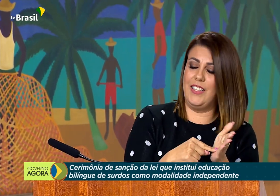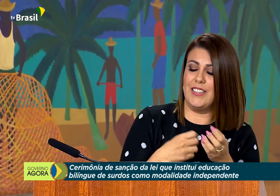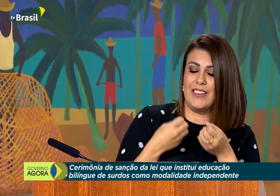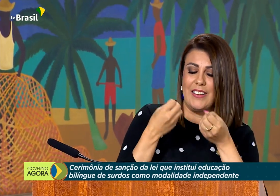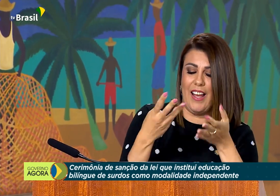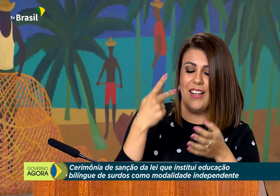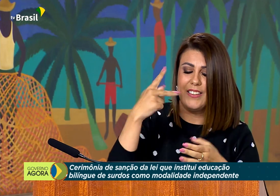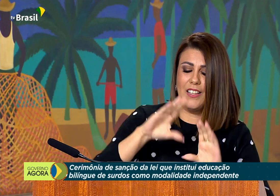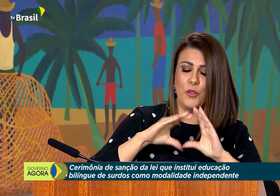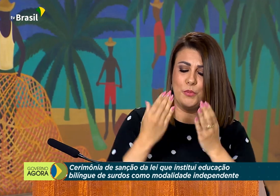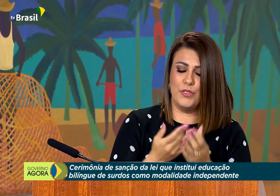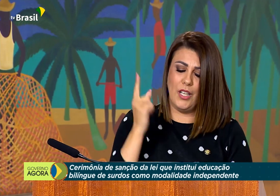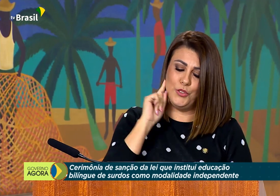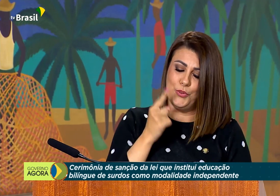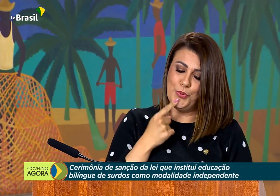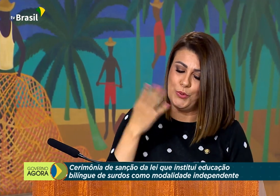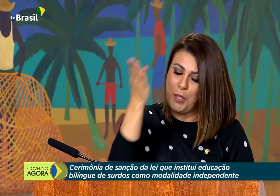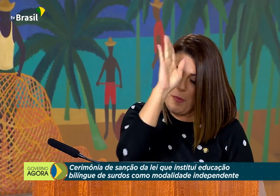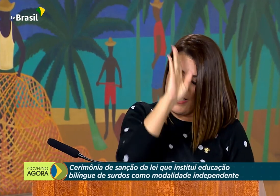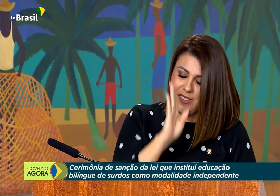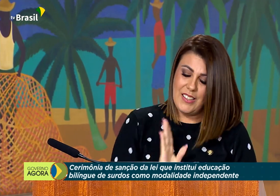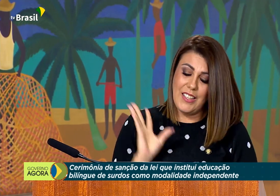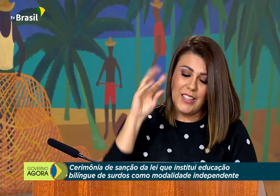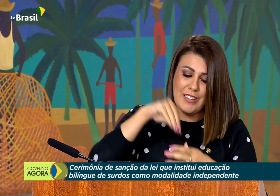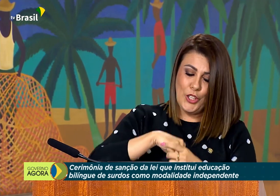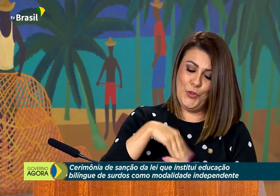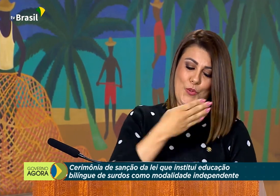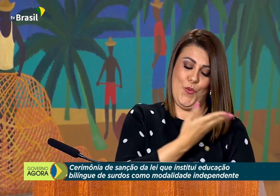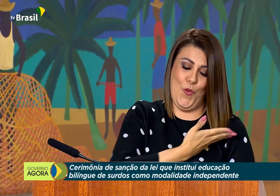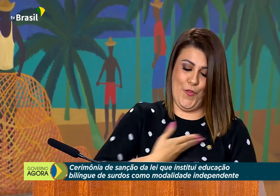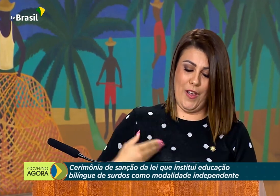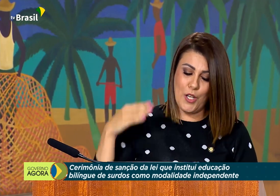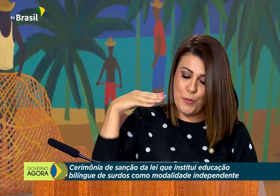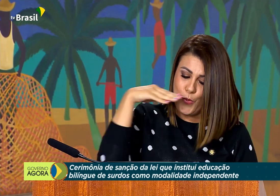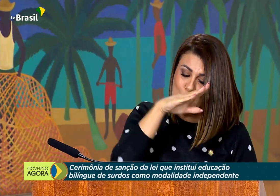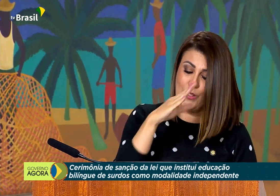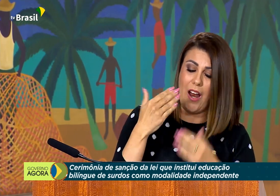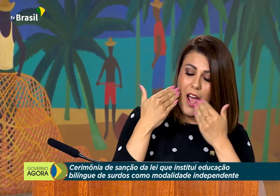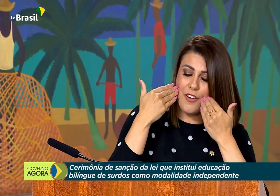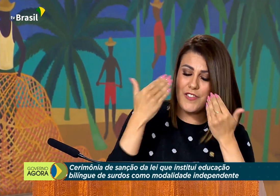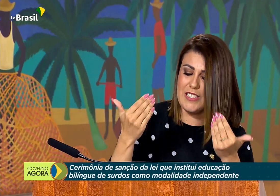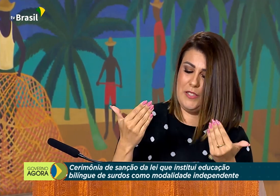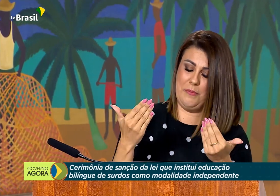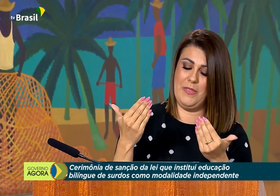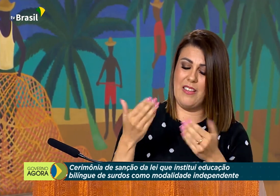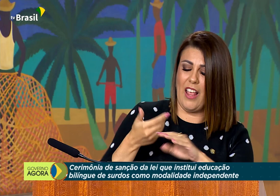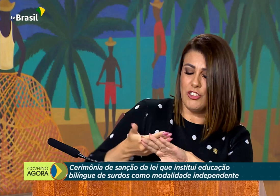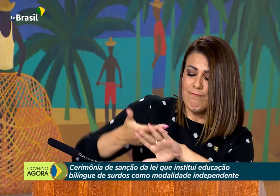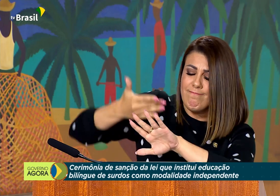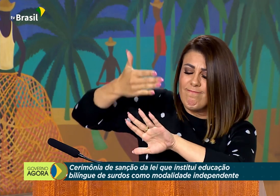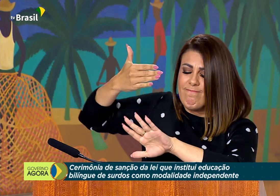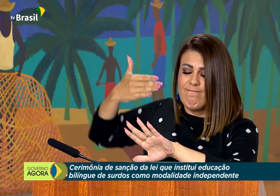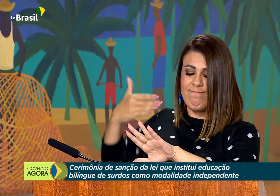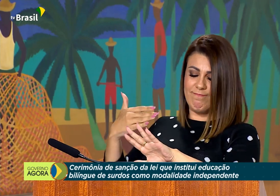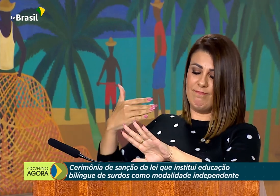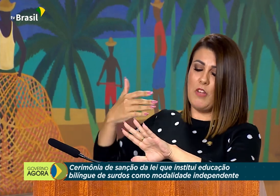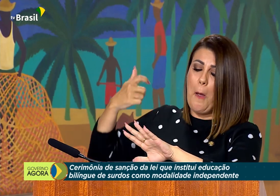A assinatura, essa assinatura de hoje representa um novo passo de uma